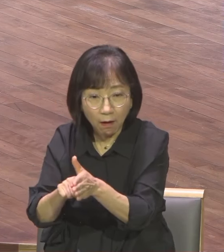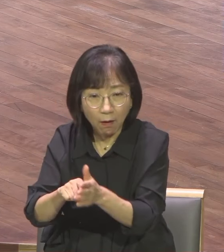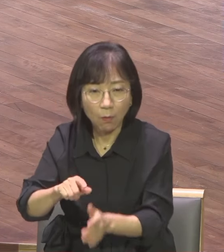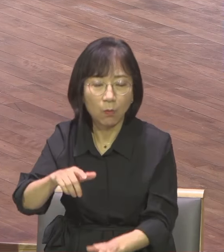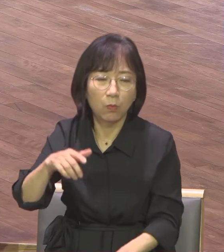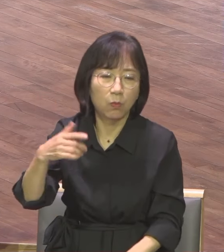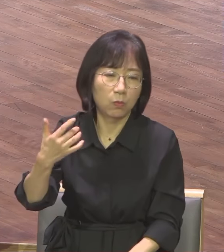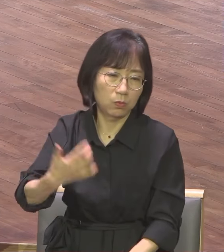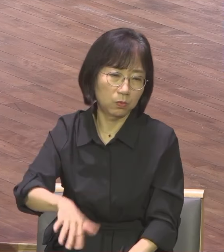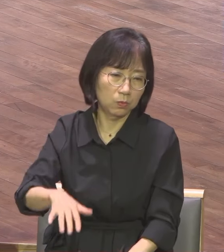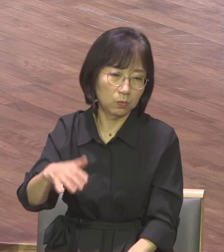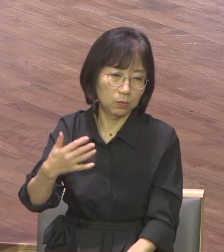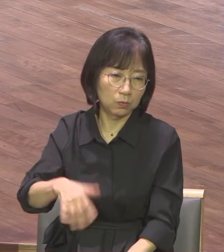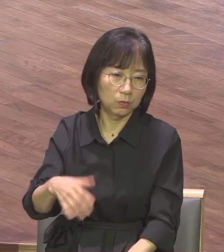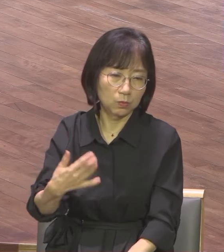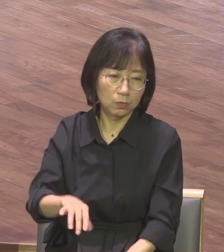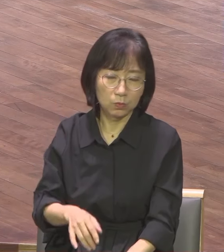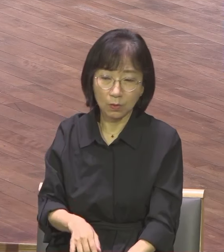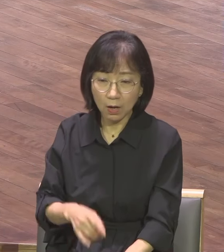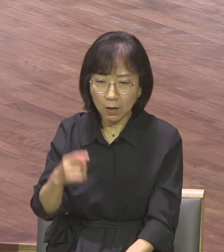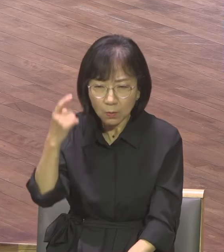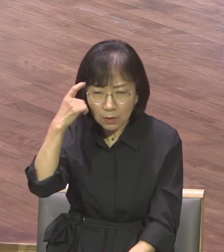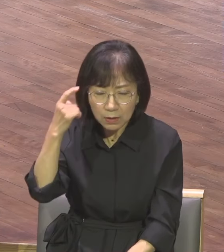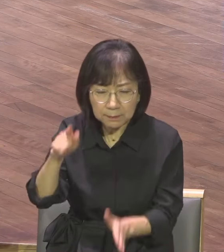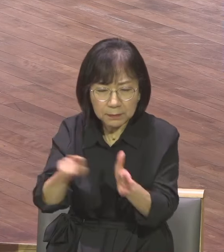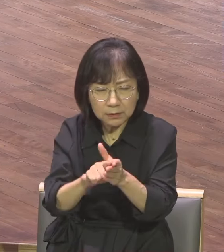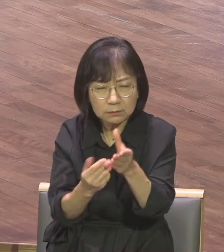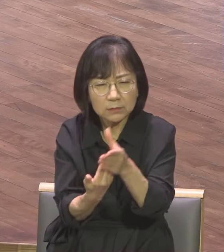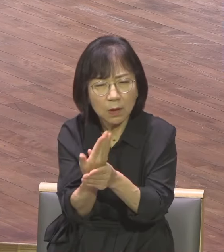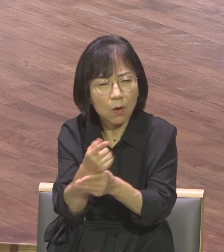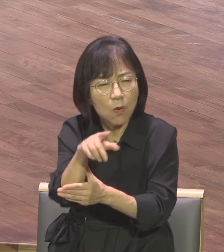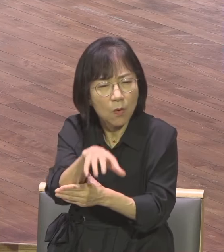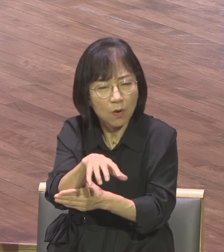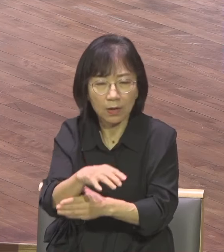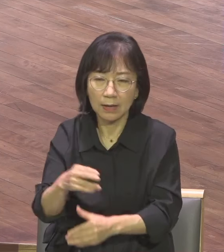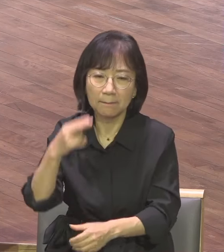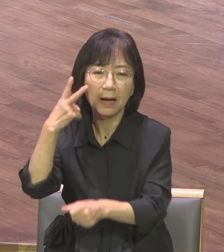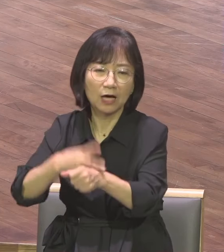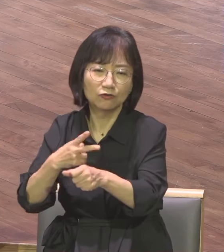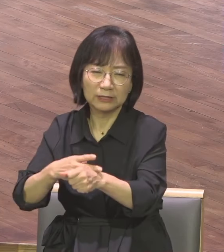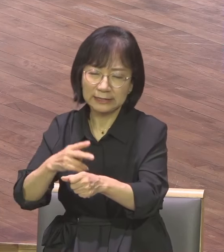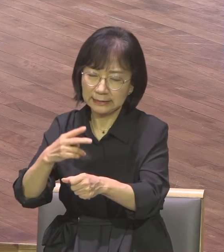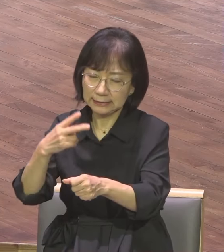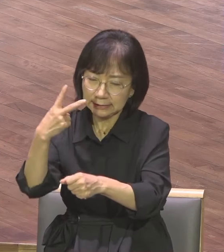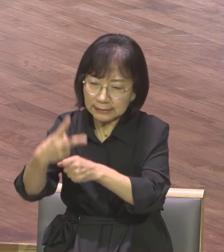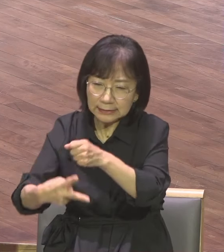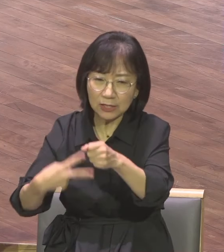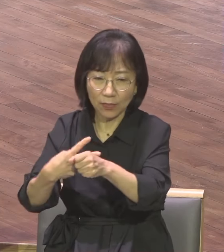바울이 두란노 선에서 2년 동안 오전 11시부터 오후 4시까지